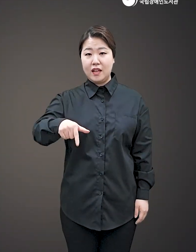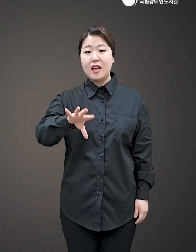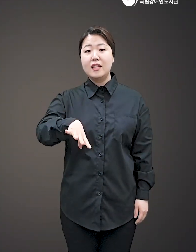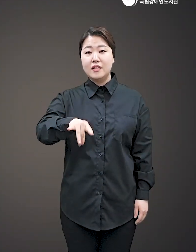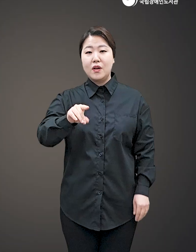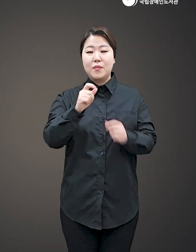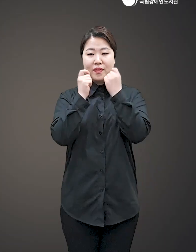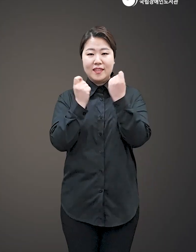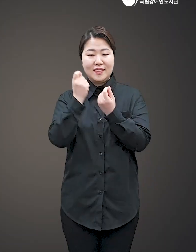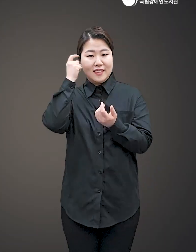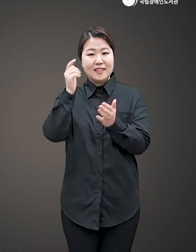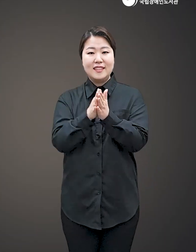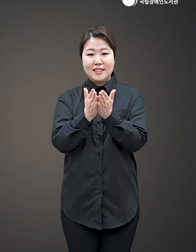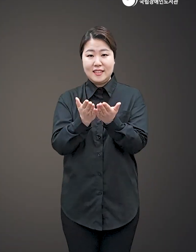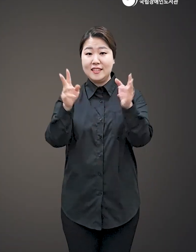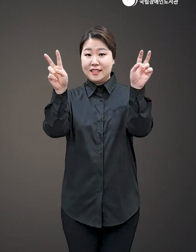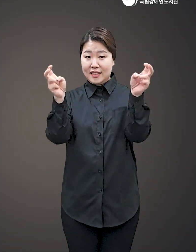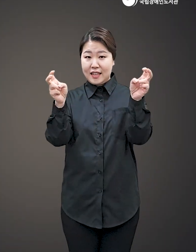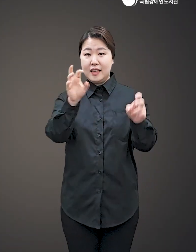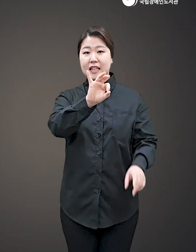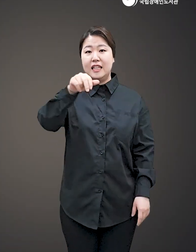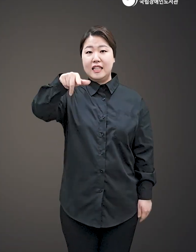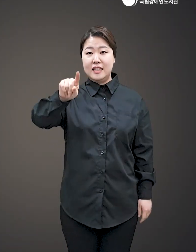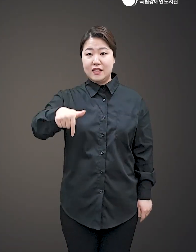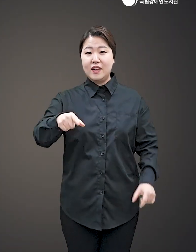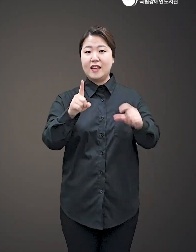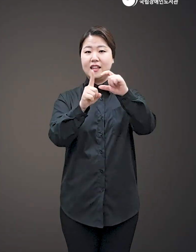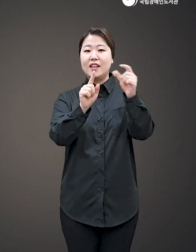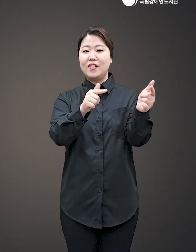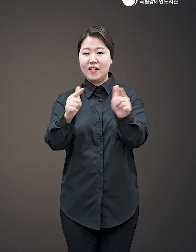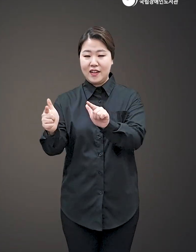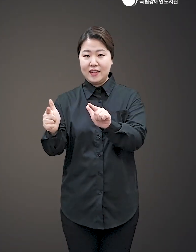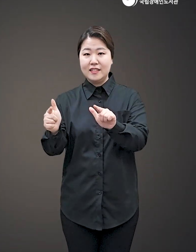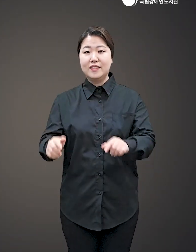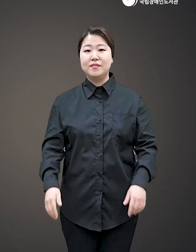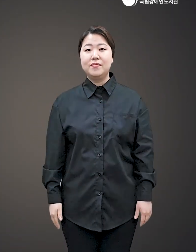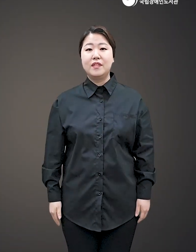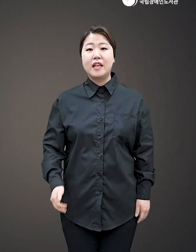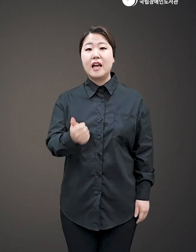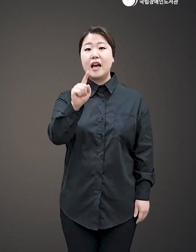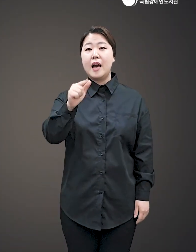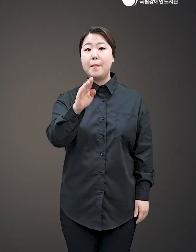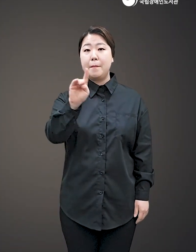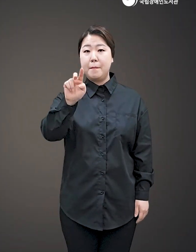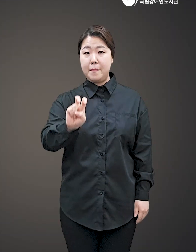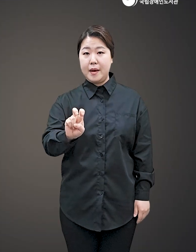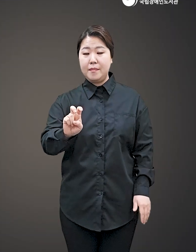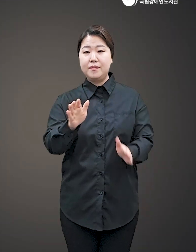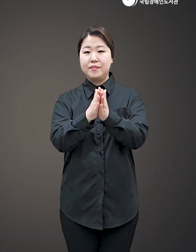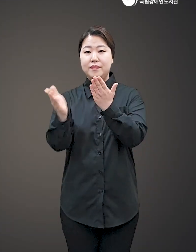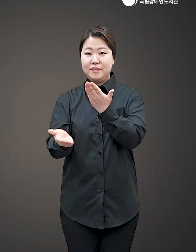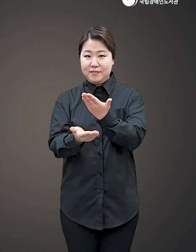이적의 생애 첫 산문집, 이적의 단어들, 한밤 에디션